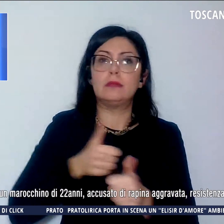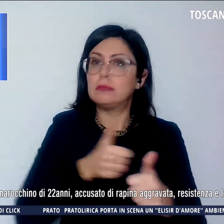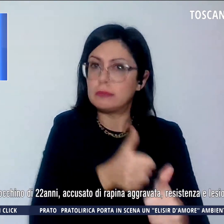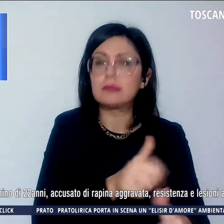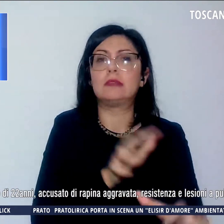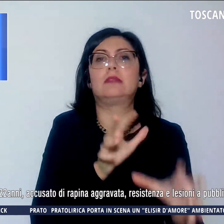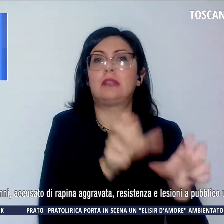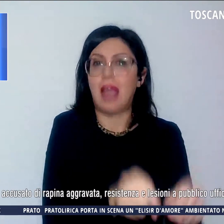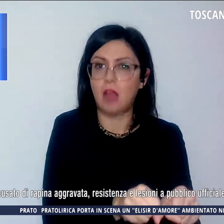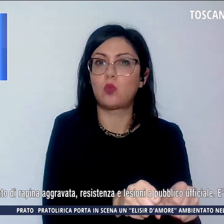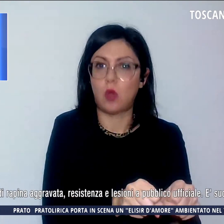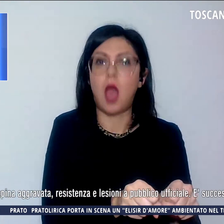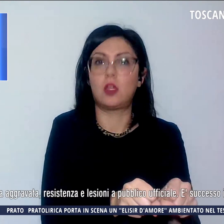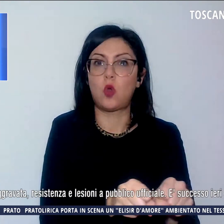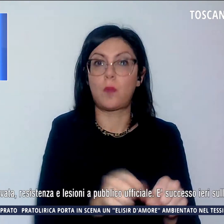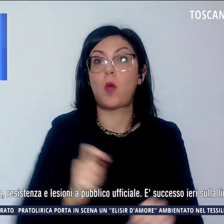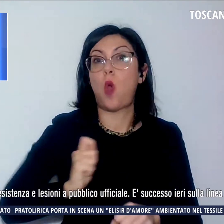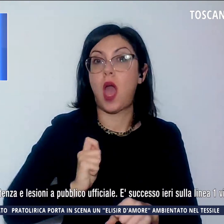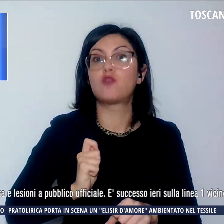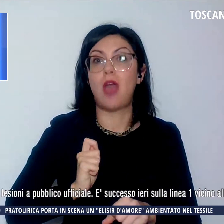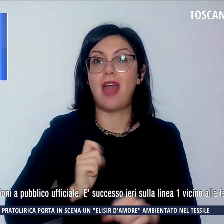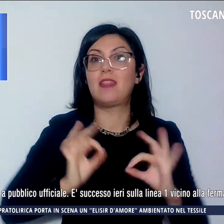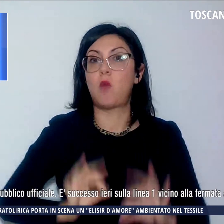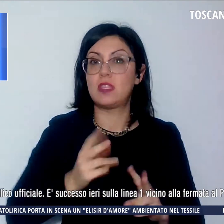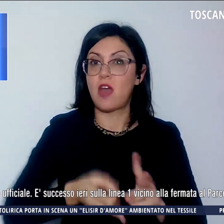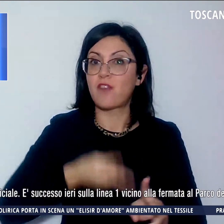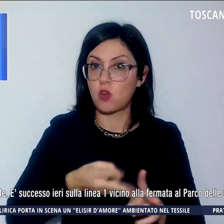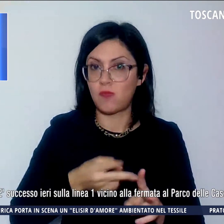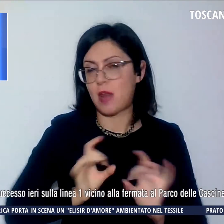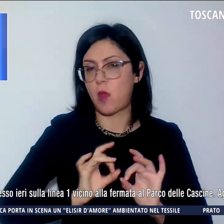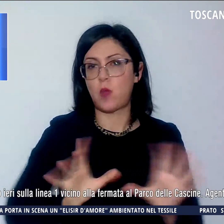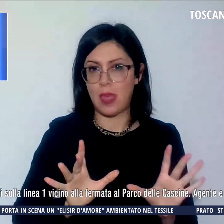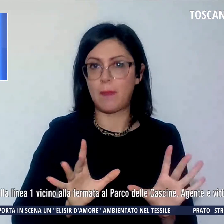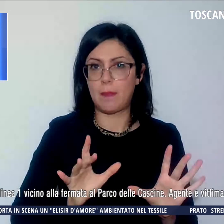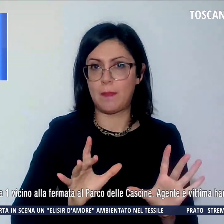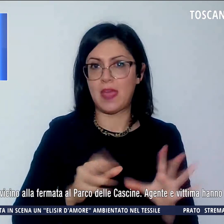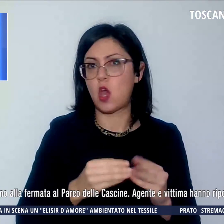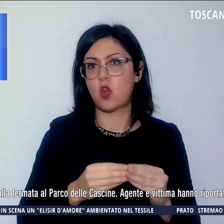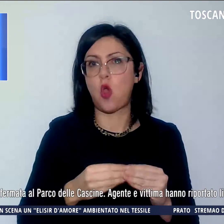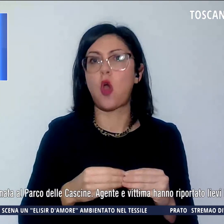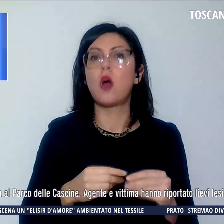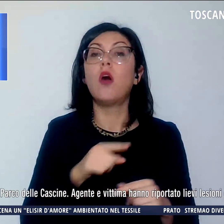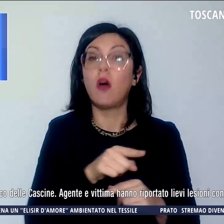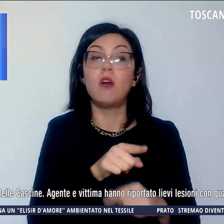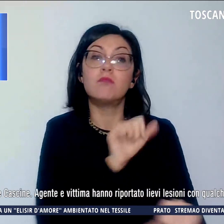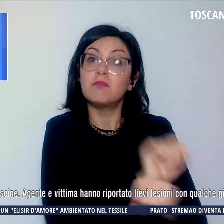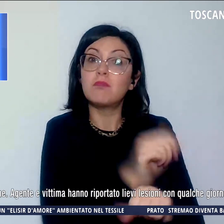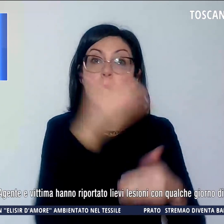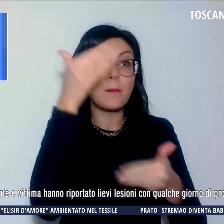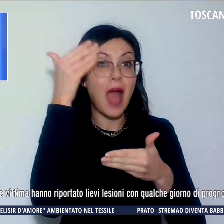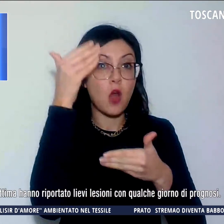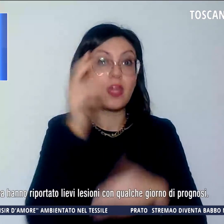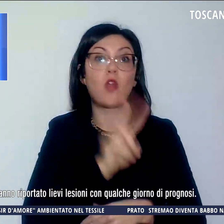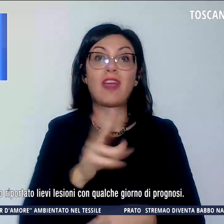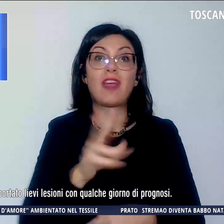agente della Polfer libero dal servizio. In manette è finito un marocchino di 22 anni accusato di